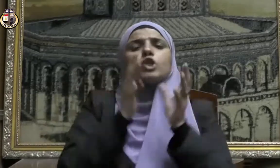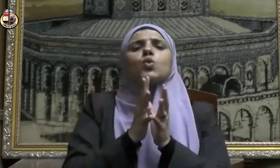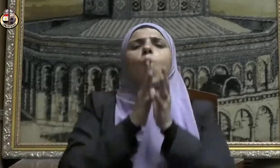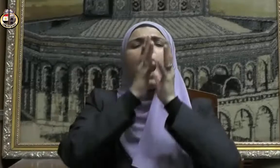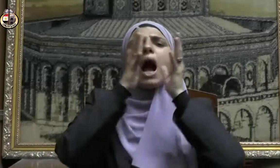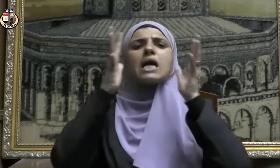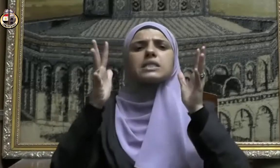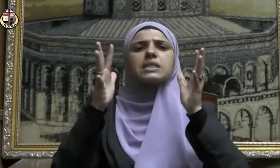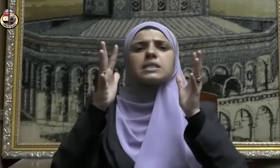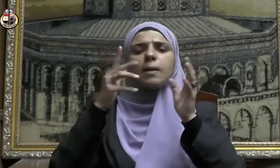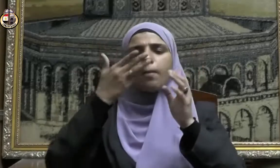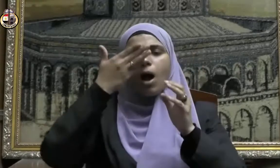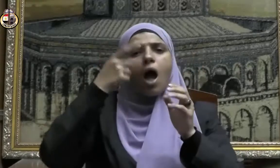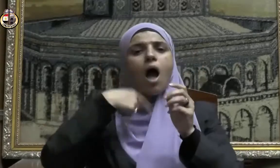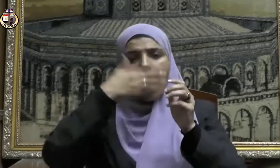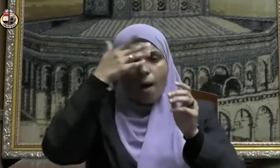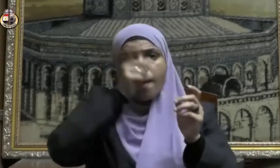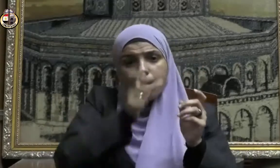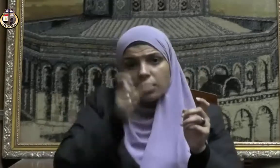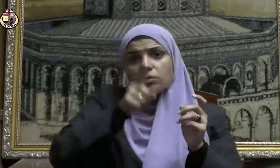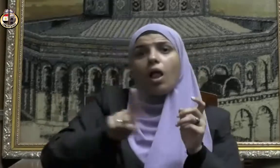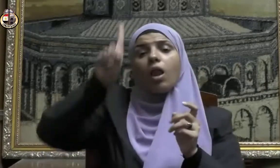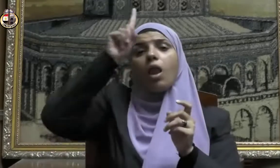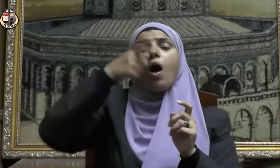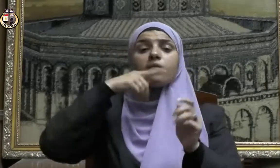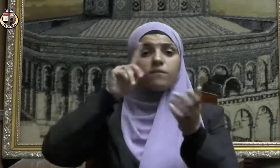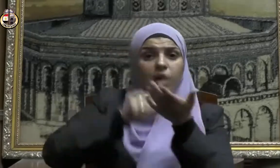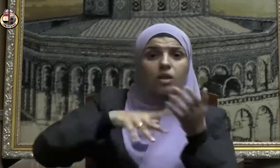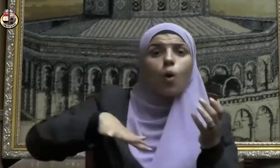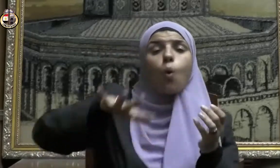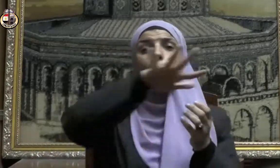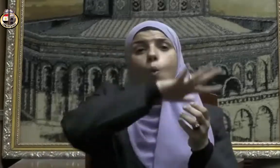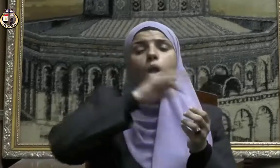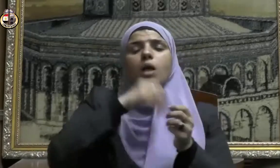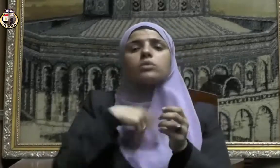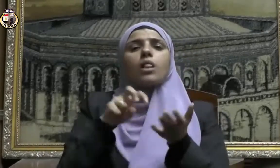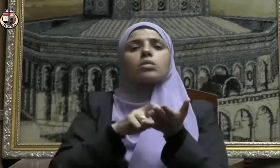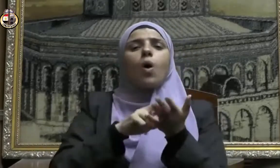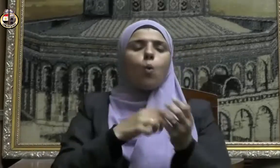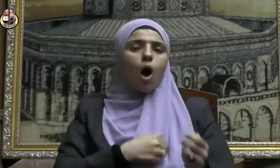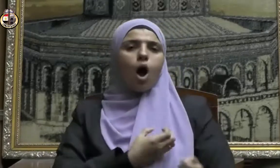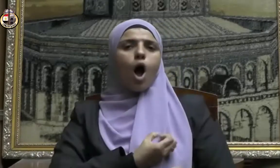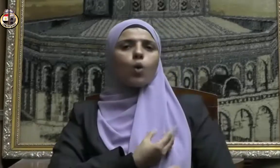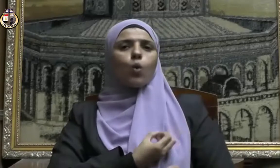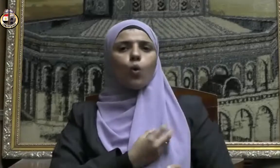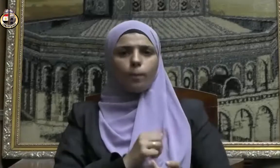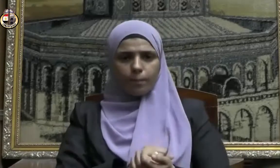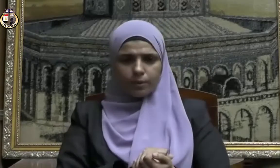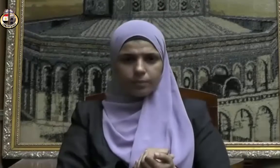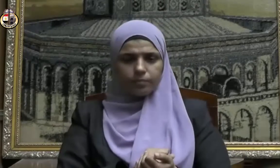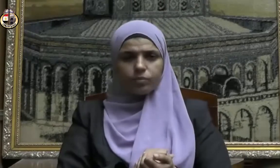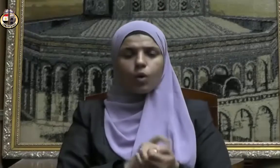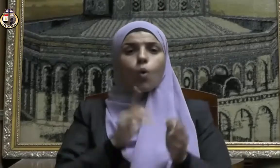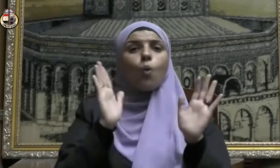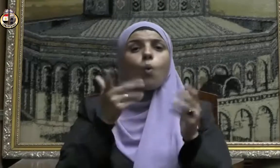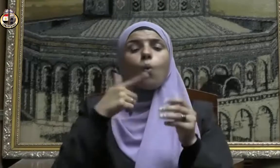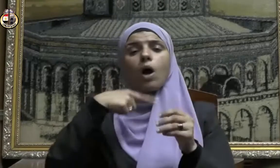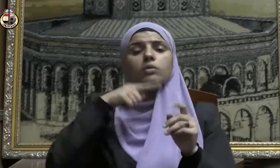شعائر الله فإنها من تقوى القلوب وعندما سئل